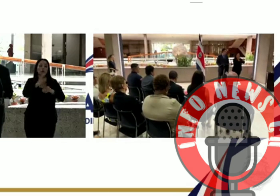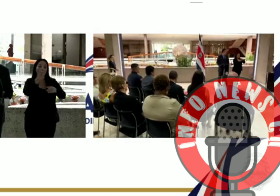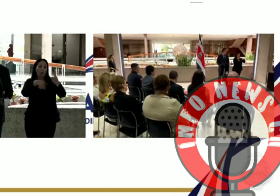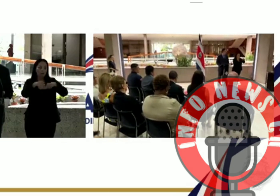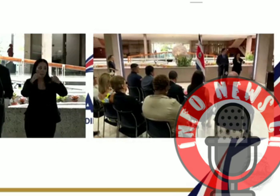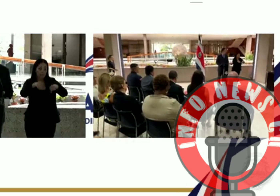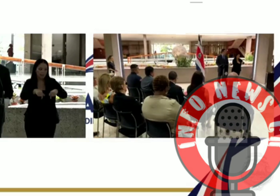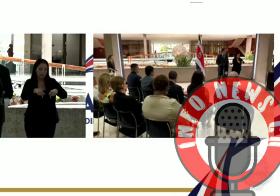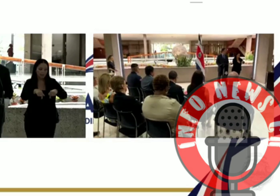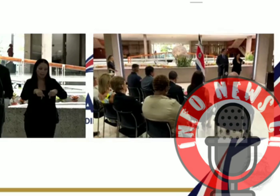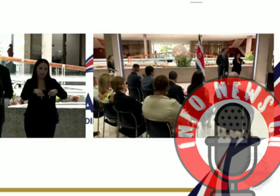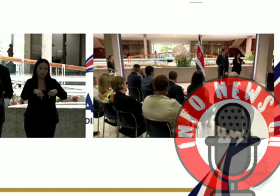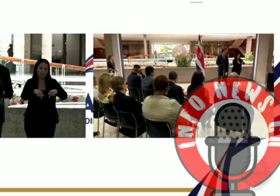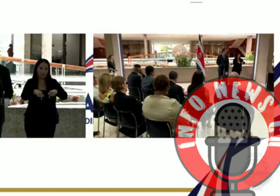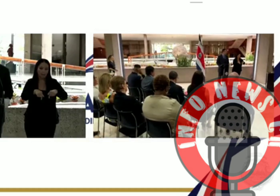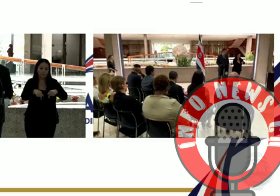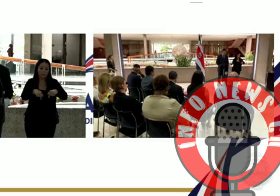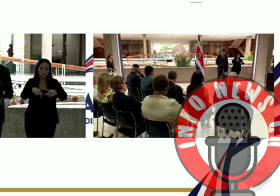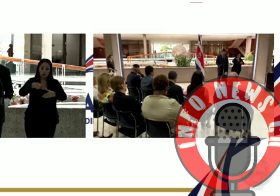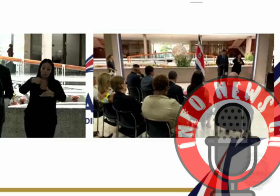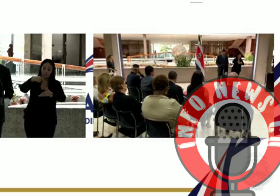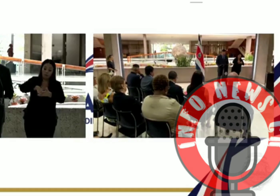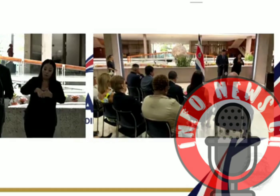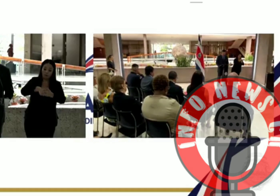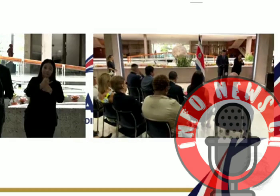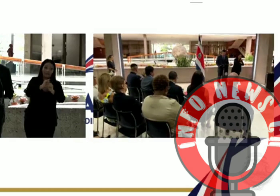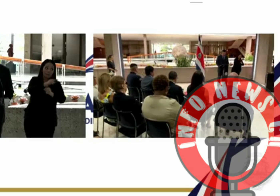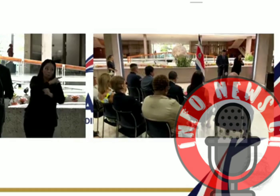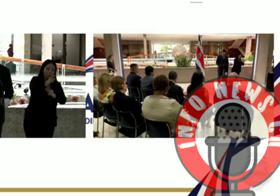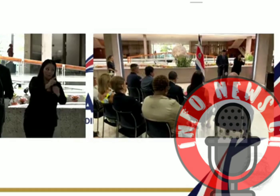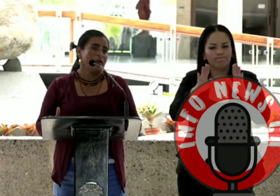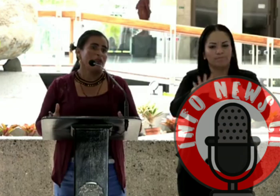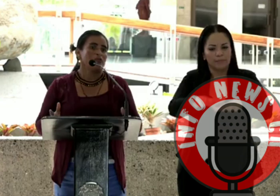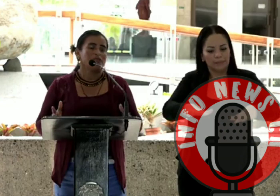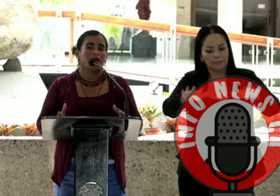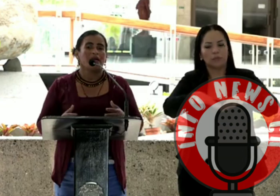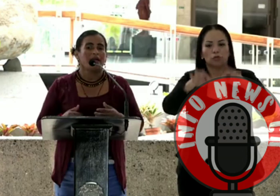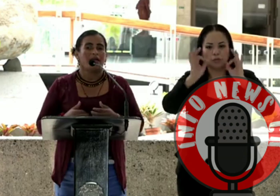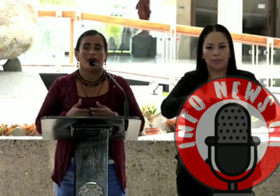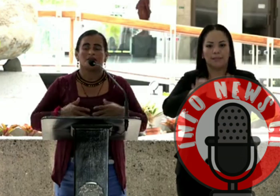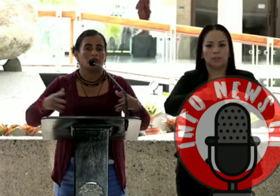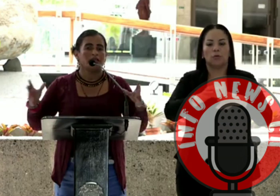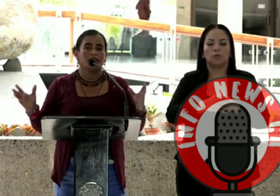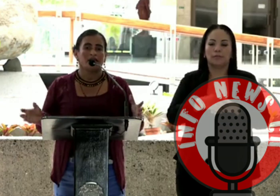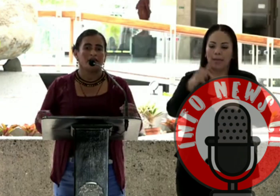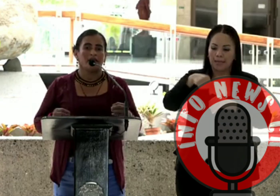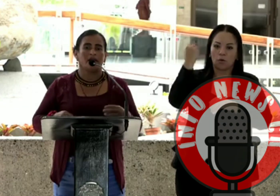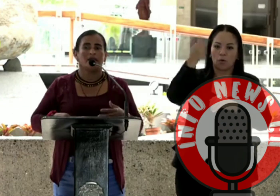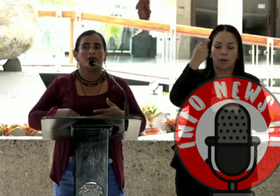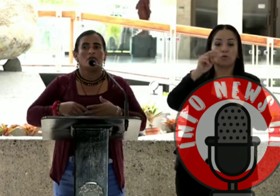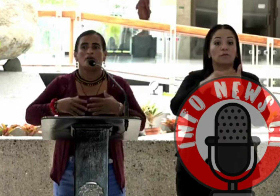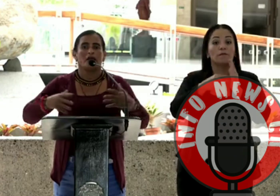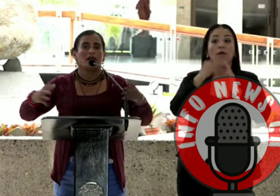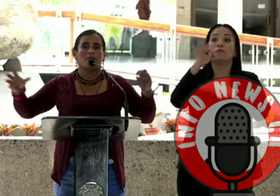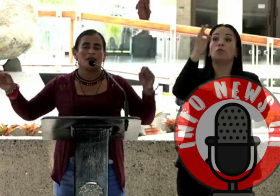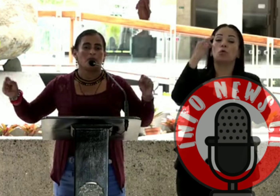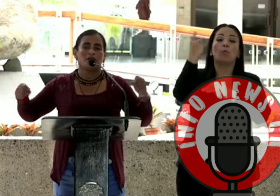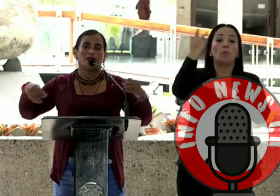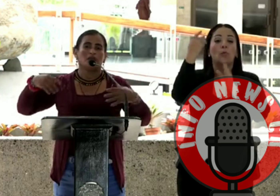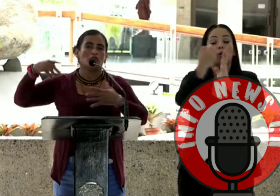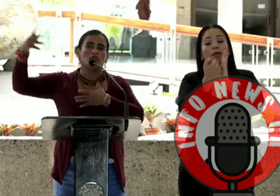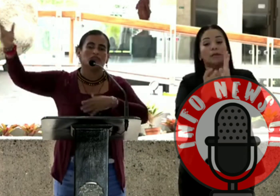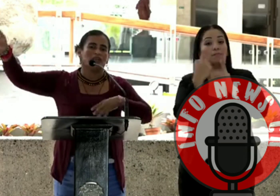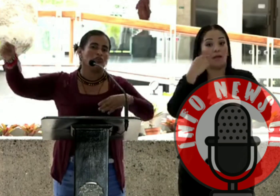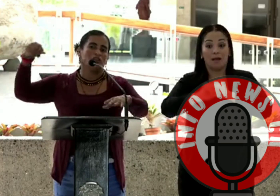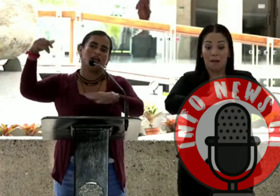ustedes se sientan dueños y parte de esa ley. Que no sea que las políticas que vengan, cuando hay campaña